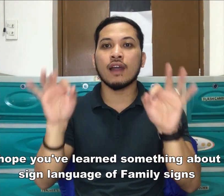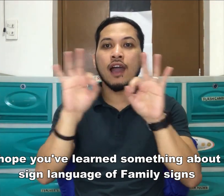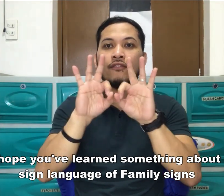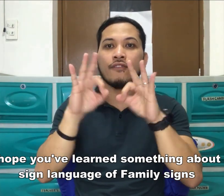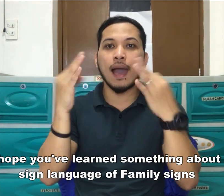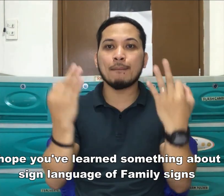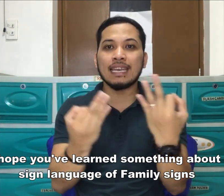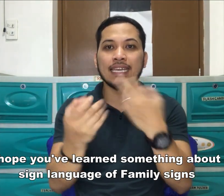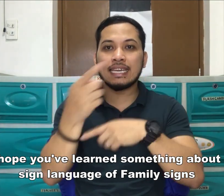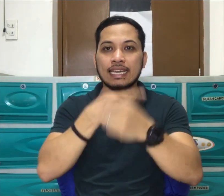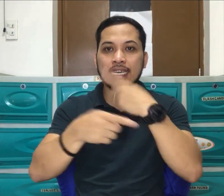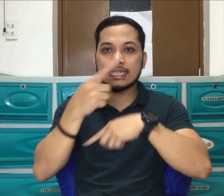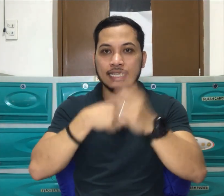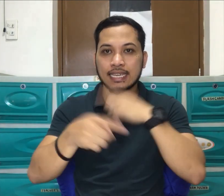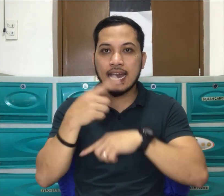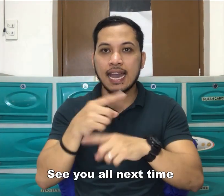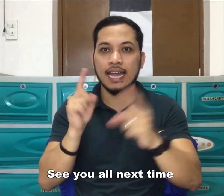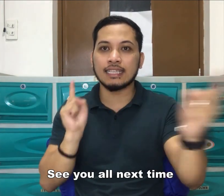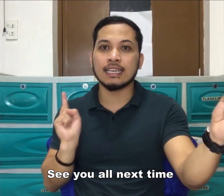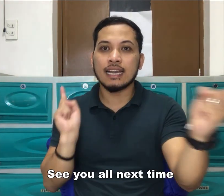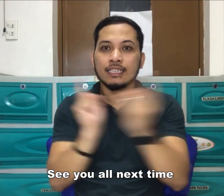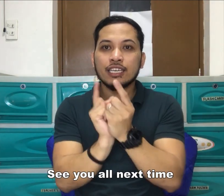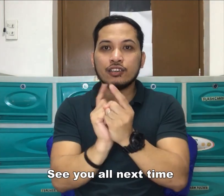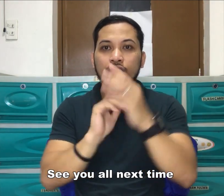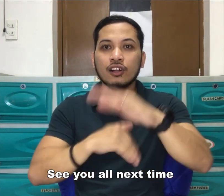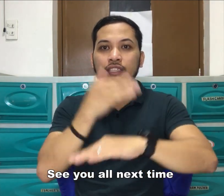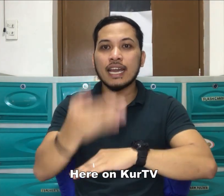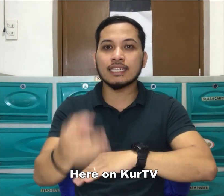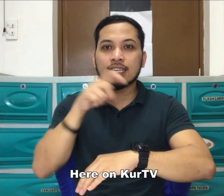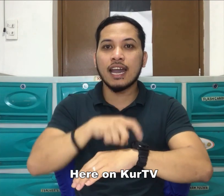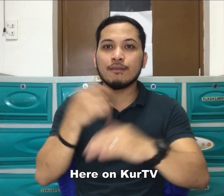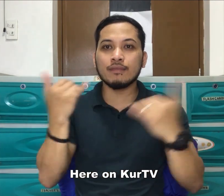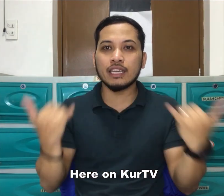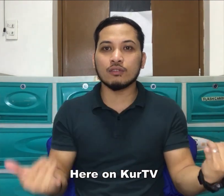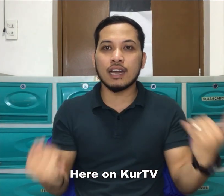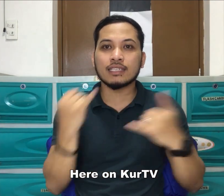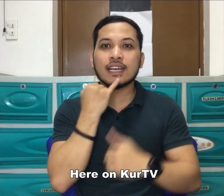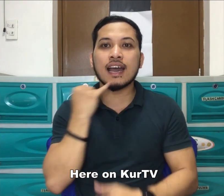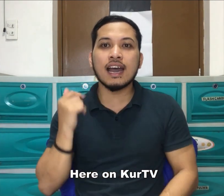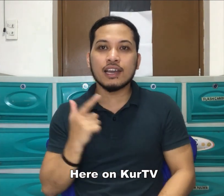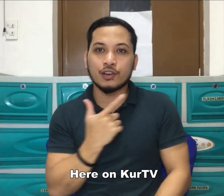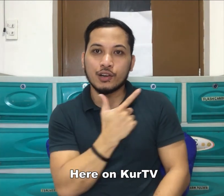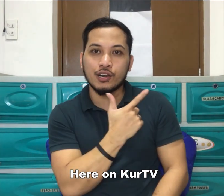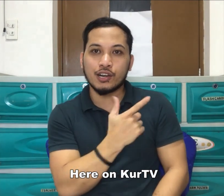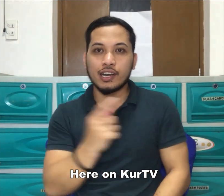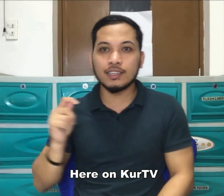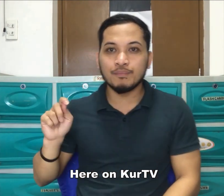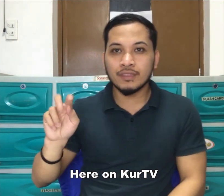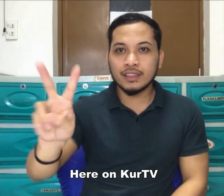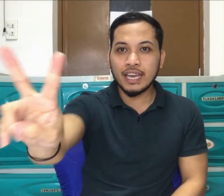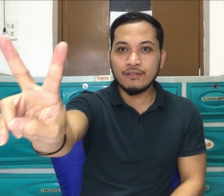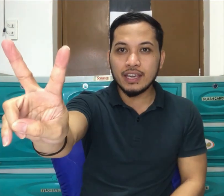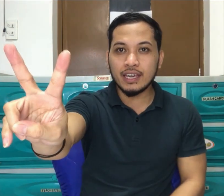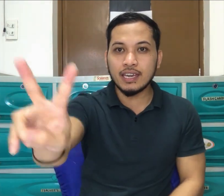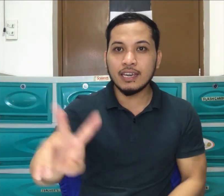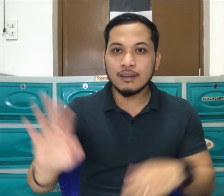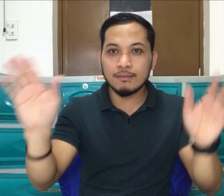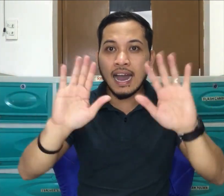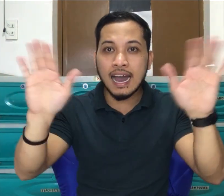family sign. See you all next time dito lang sa CURTV. Bye.